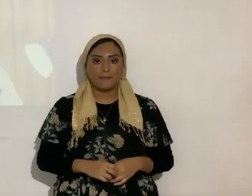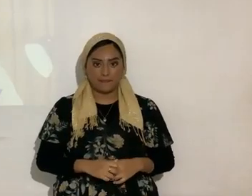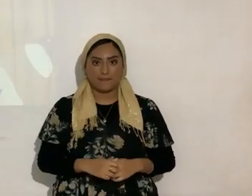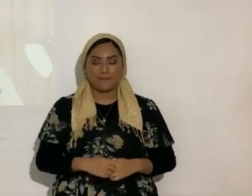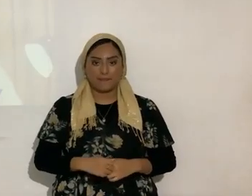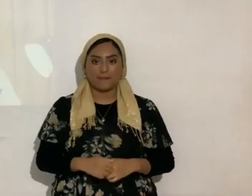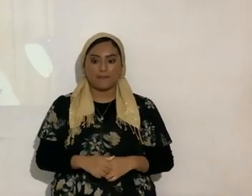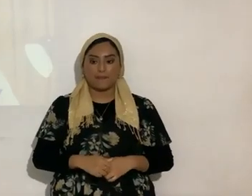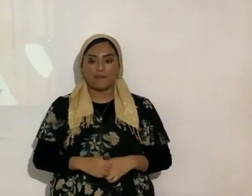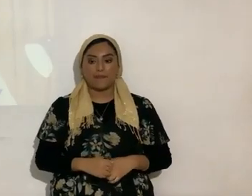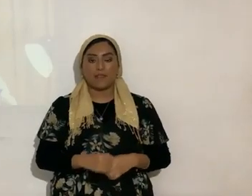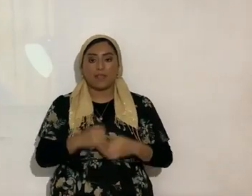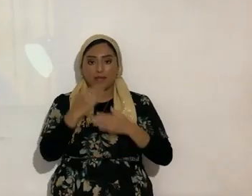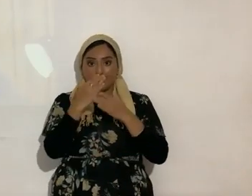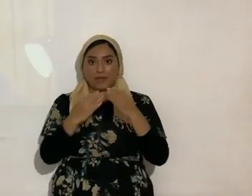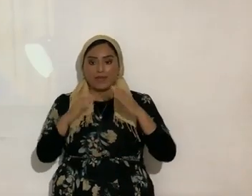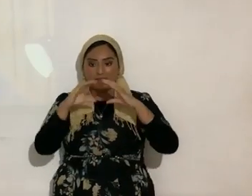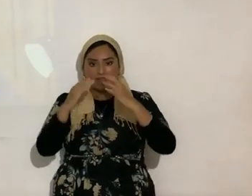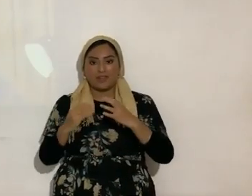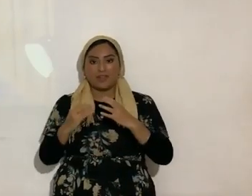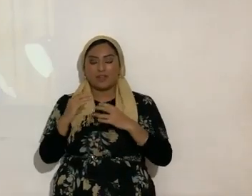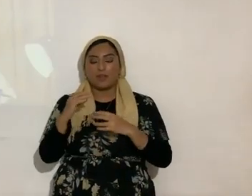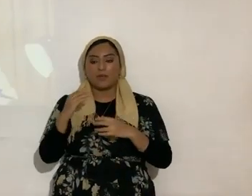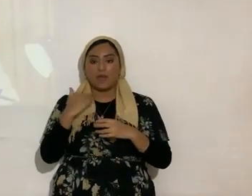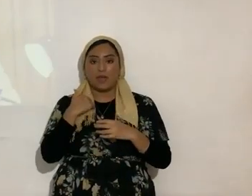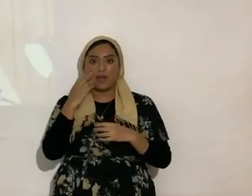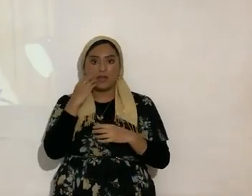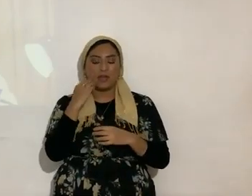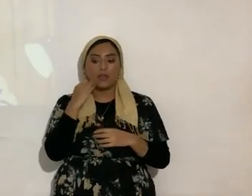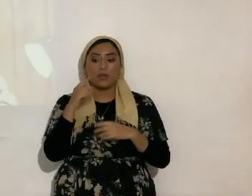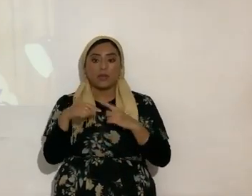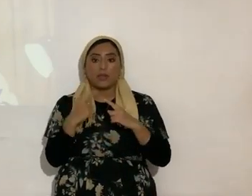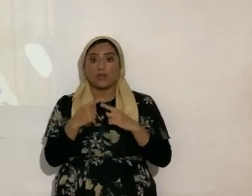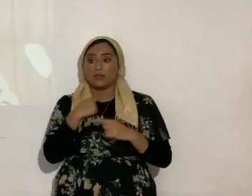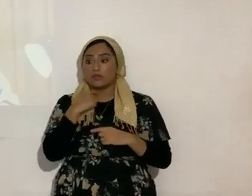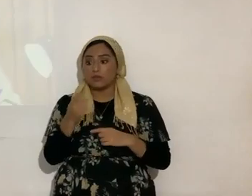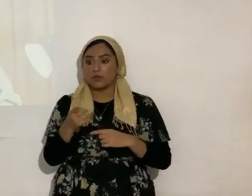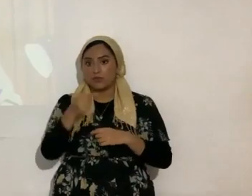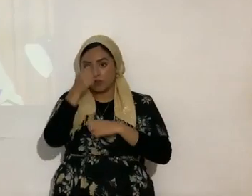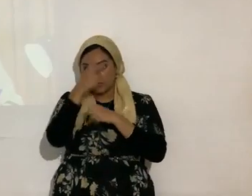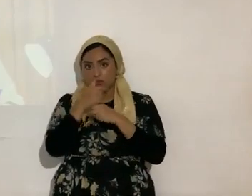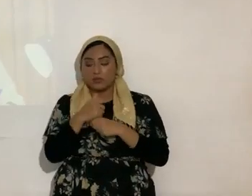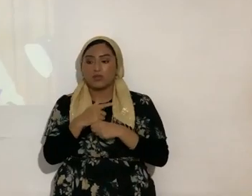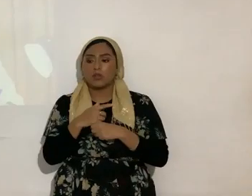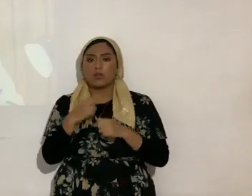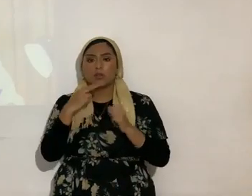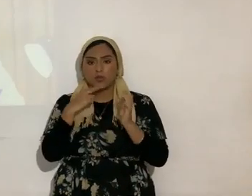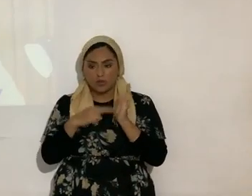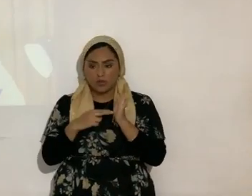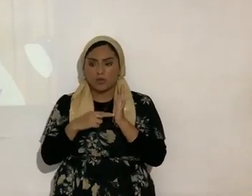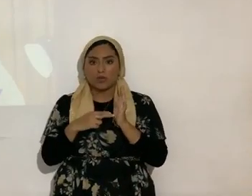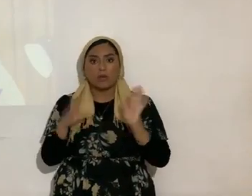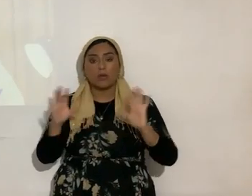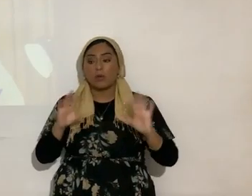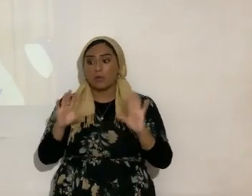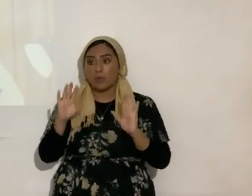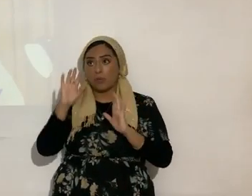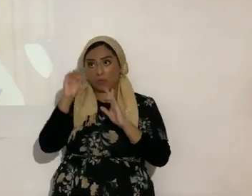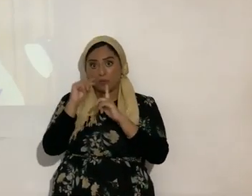es que en algunas congregaciones donde viene porque yo lo he vivido cuando le digo a los deseos a los hermanos subraya no porque es la palabra de Dios